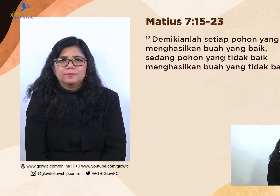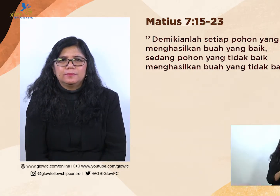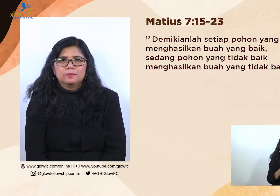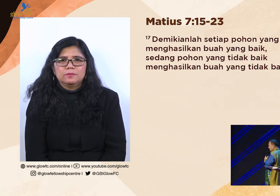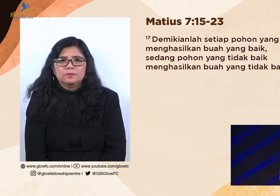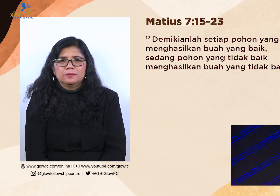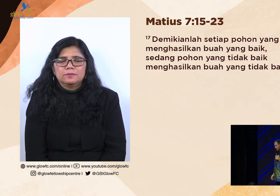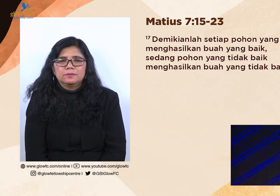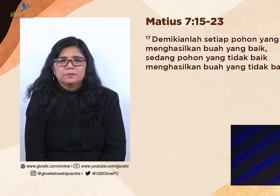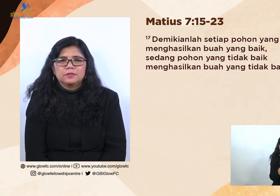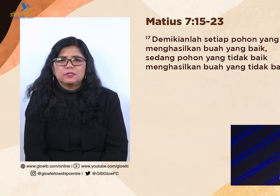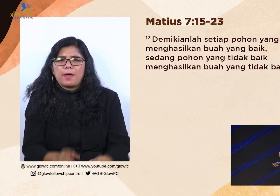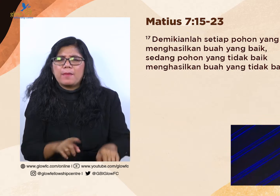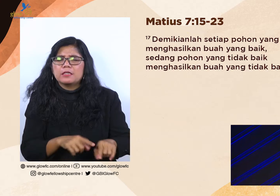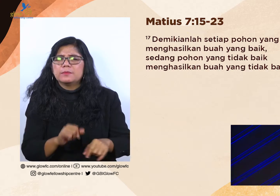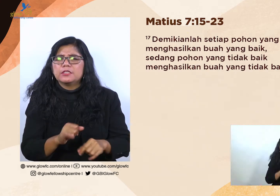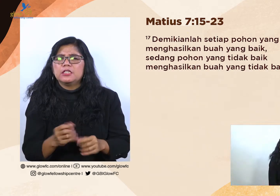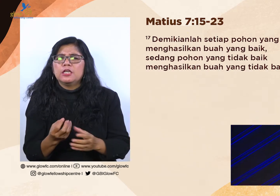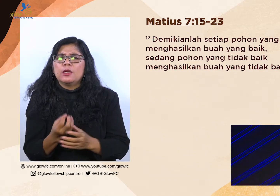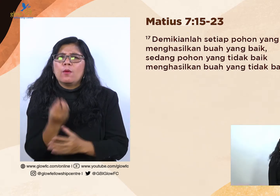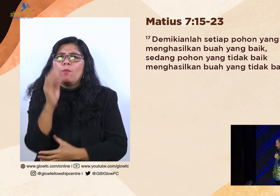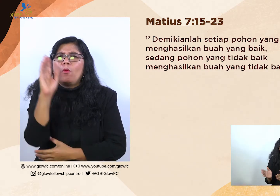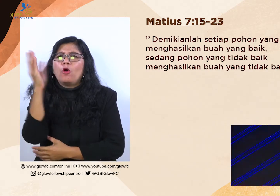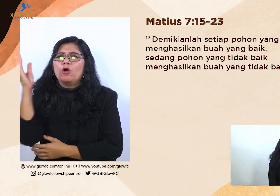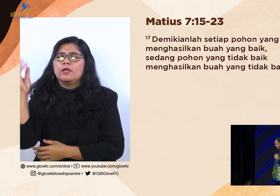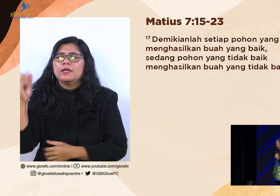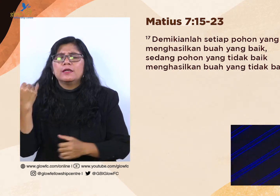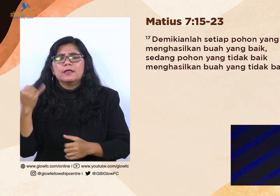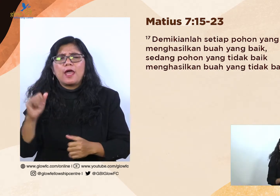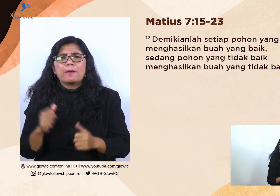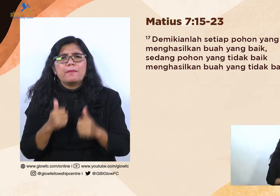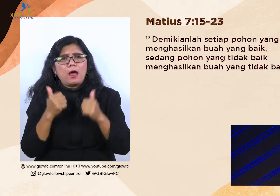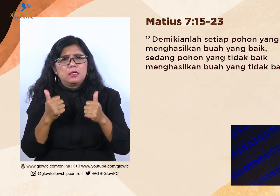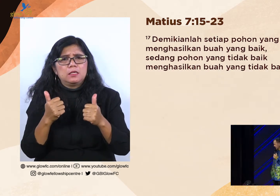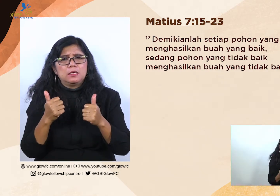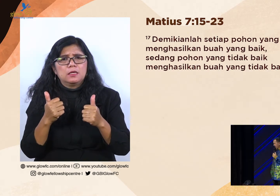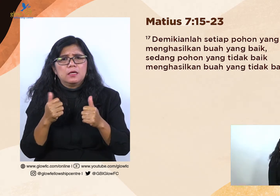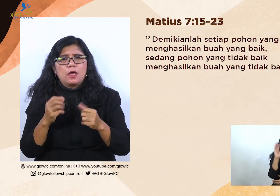Demikianlah setiap pohon yang baik menghasilkan buah yang baik.